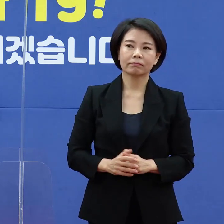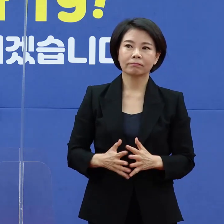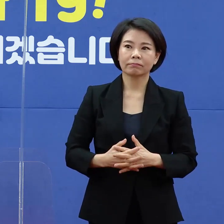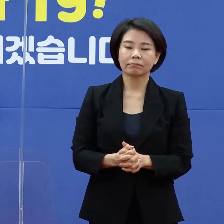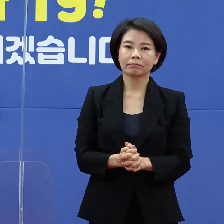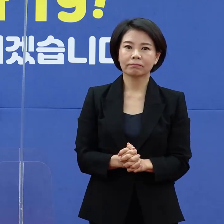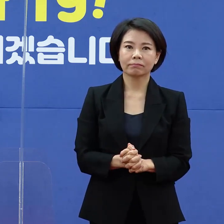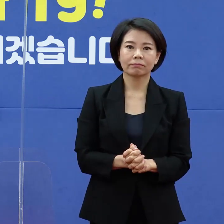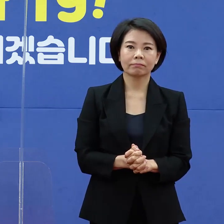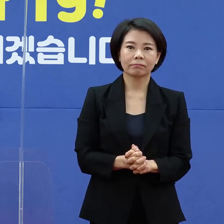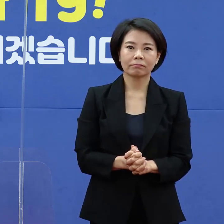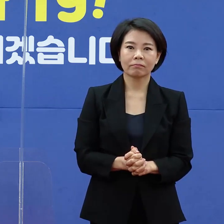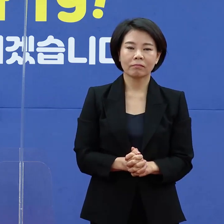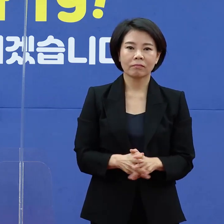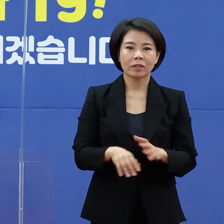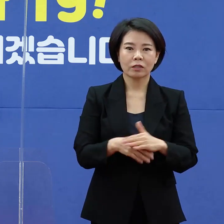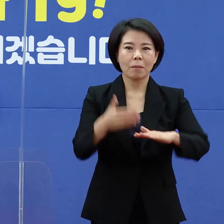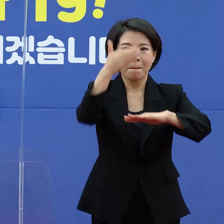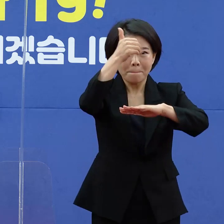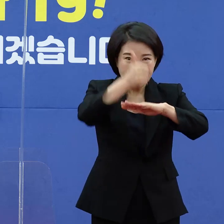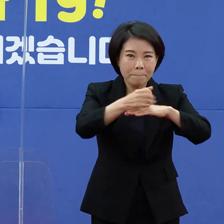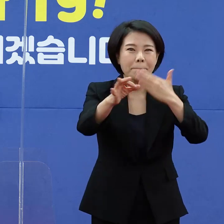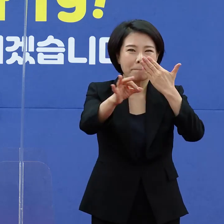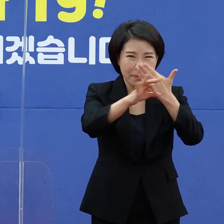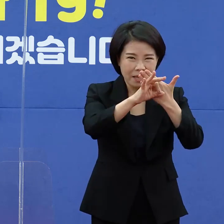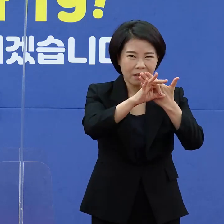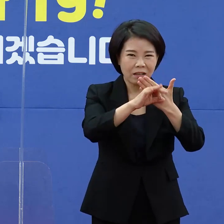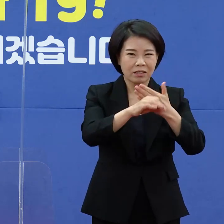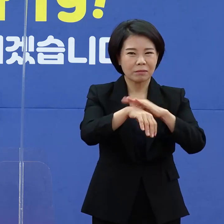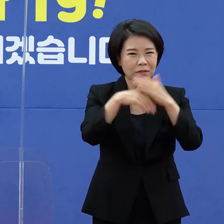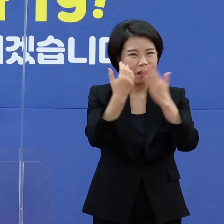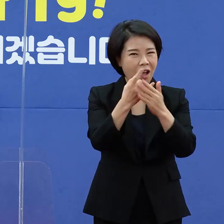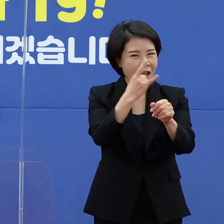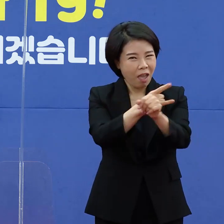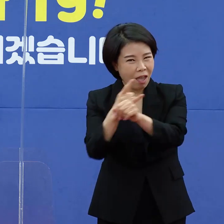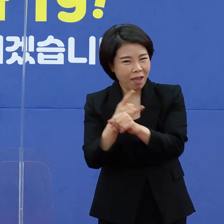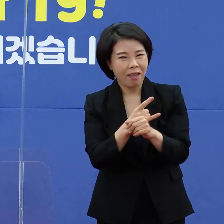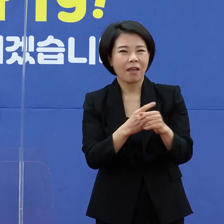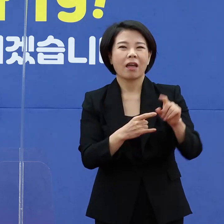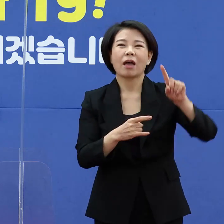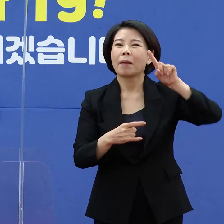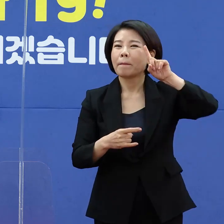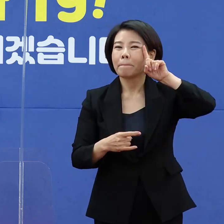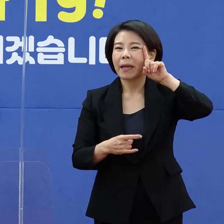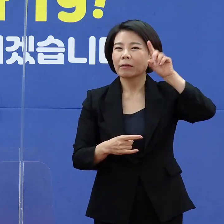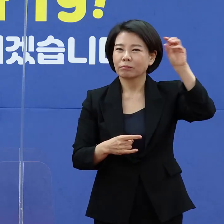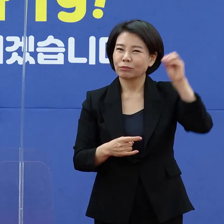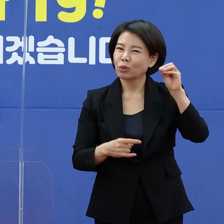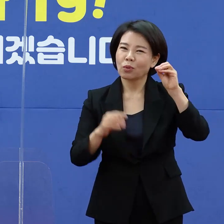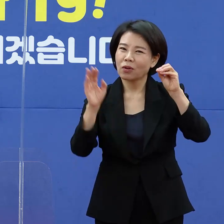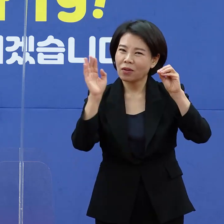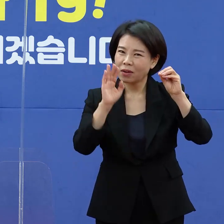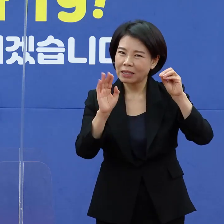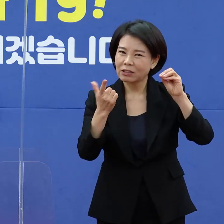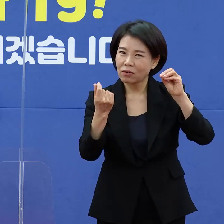지금 완성도가 100이라고 볼 수는 없을 것 같습니다. 정부에서 예를 들면 동네 병원에